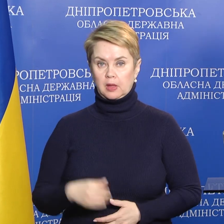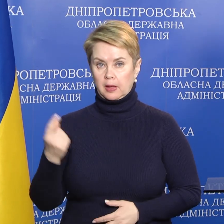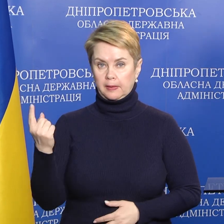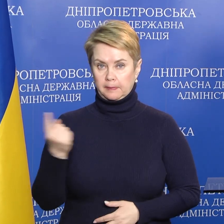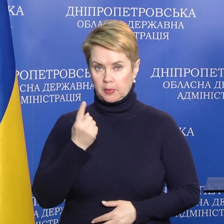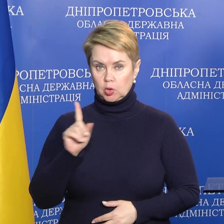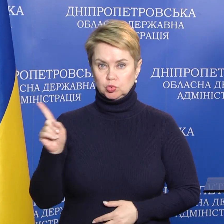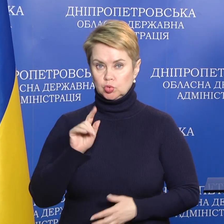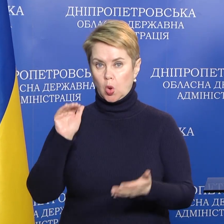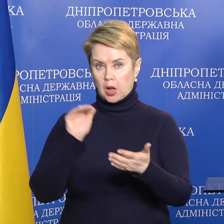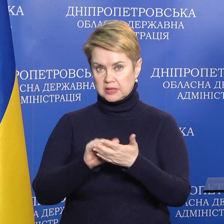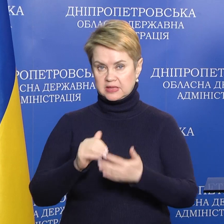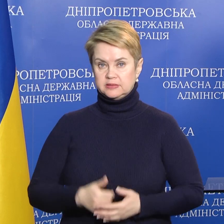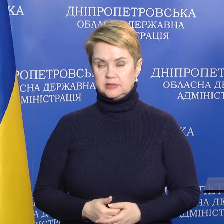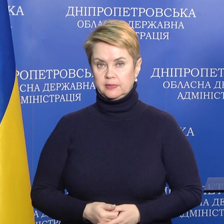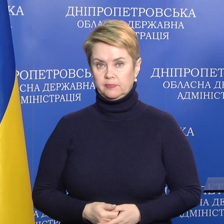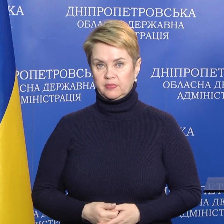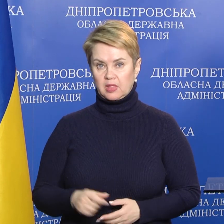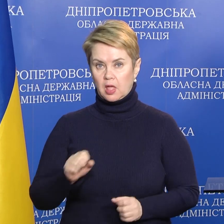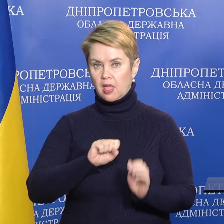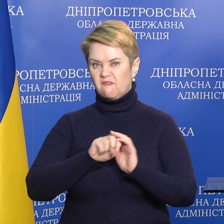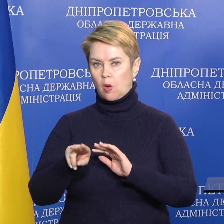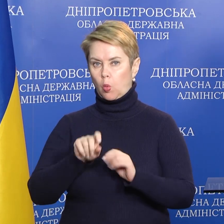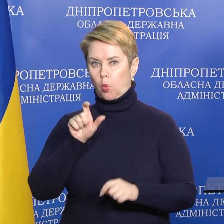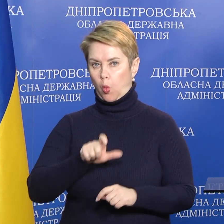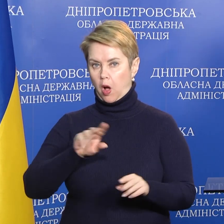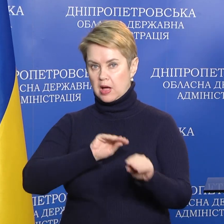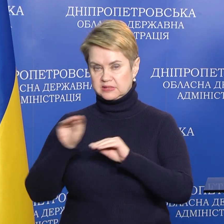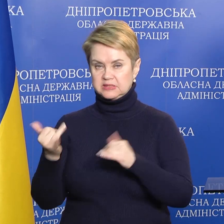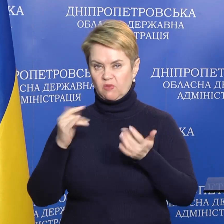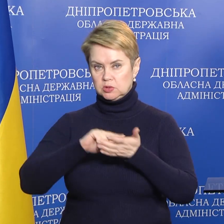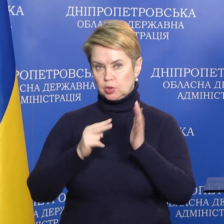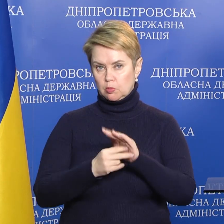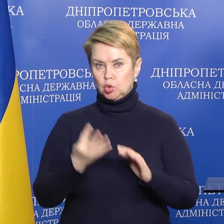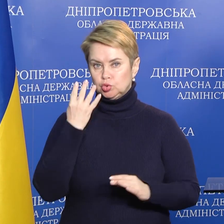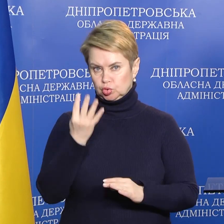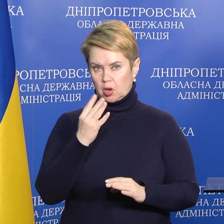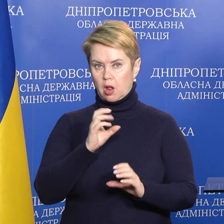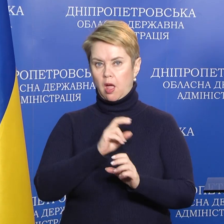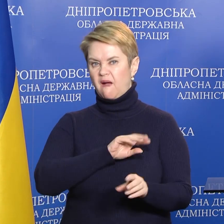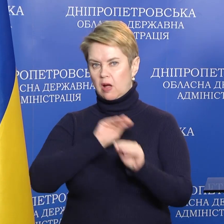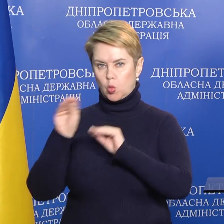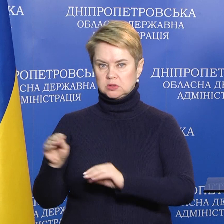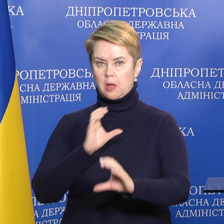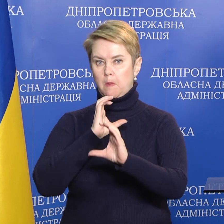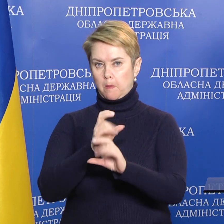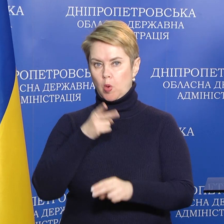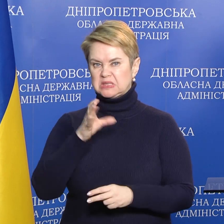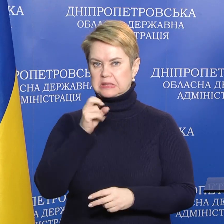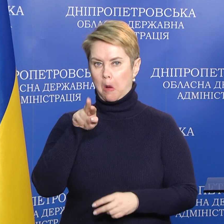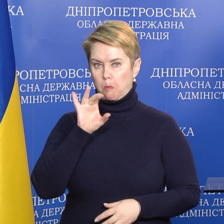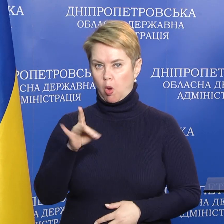Первое, что касается эвакуации. Сегодня у нас запланировано 4 эвакуационных поезда. Один на Самбр,